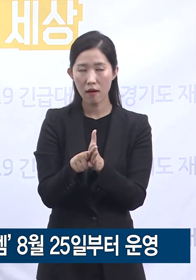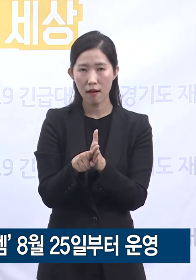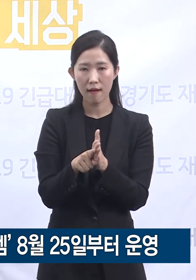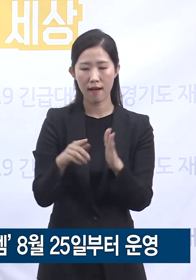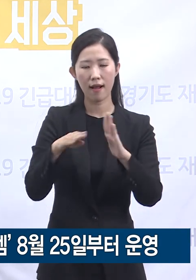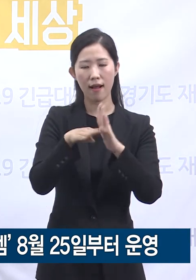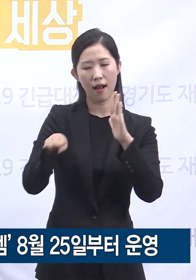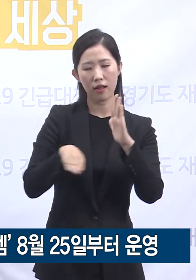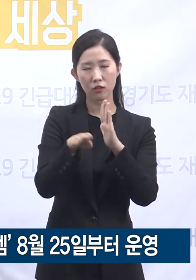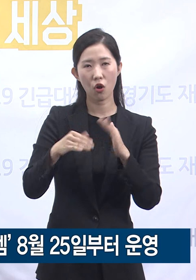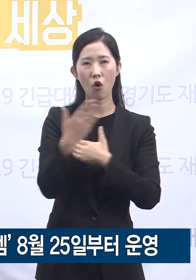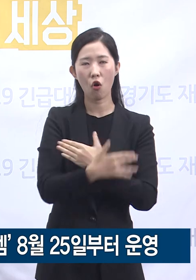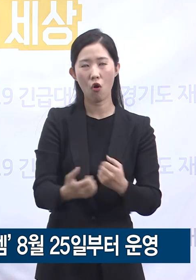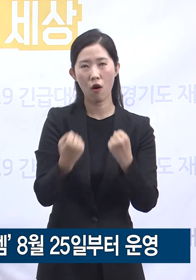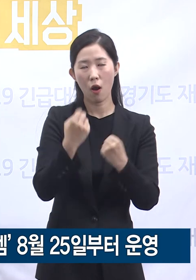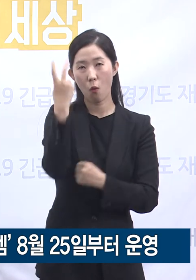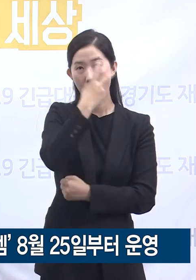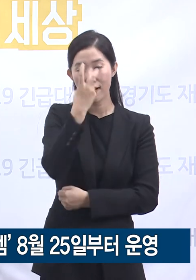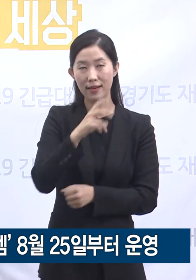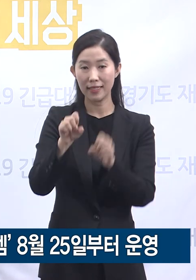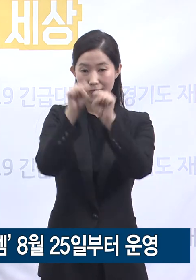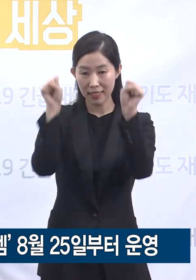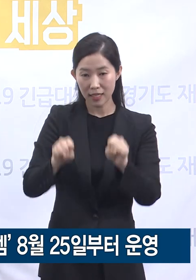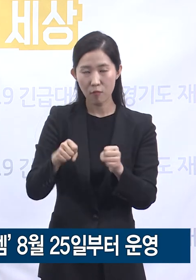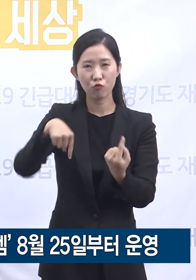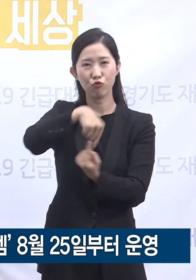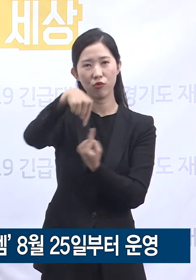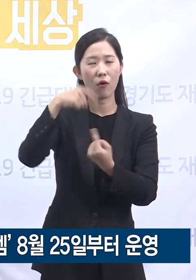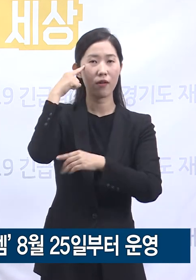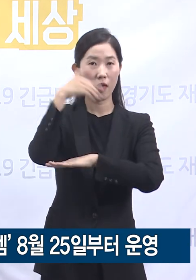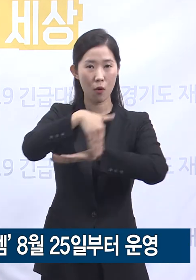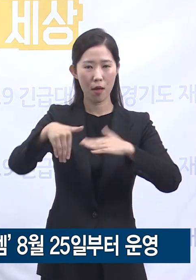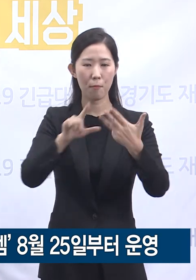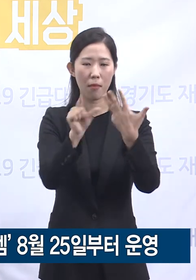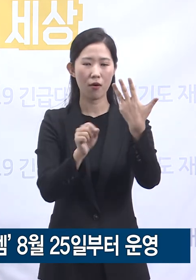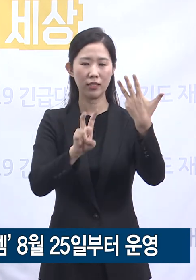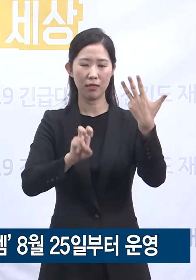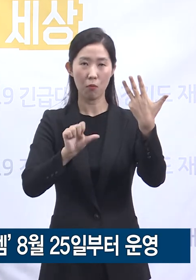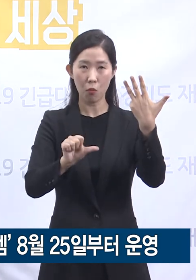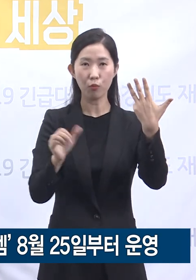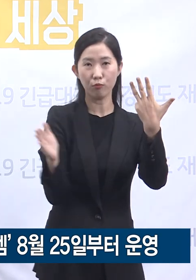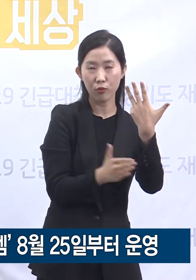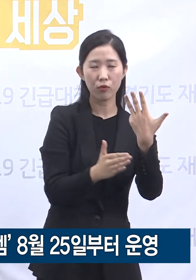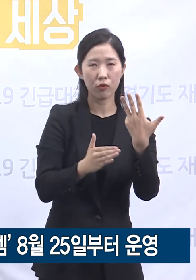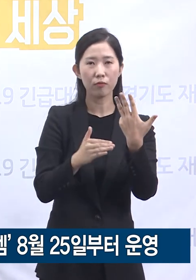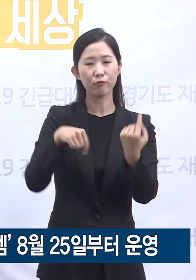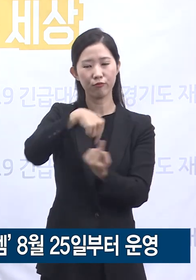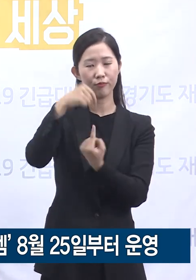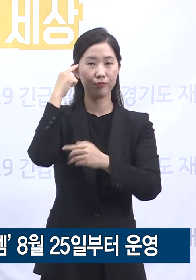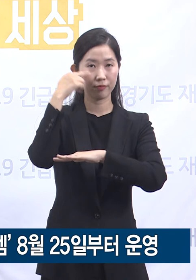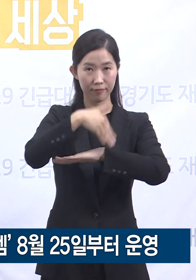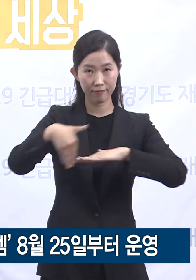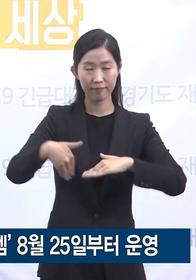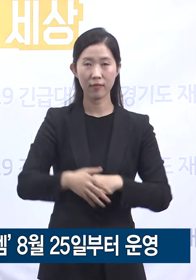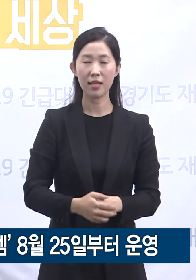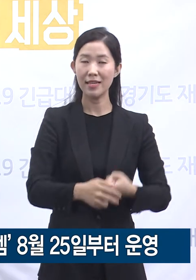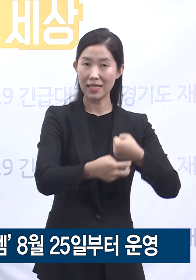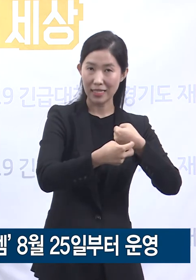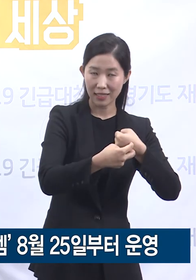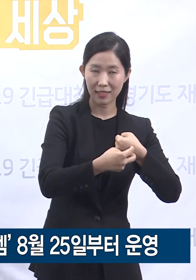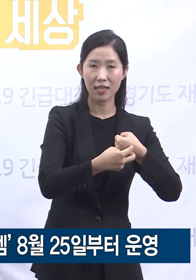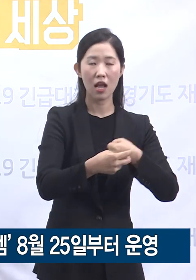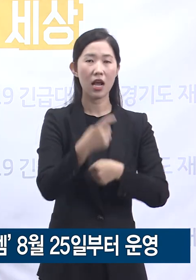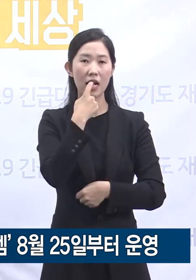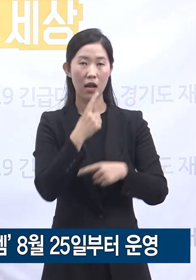시스템을 경기도는 8월 25일부터 운영합니다. 이를 위해 위사, 간호사, 공무원 등으로 구성된